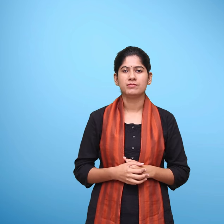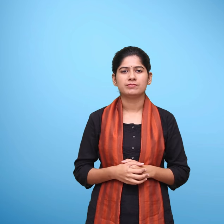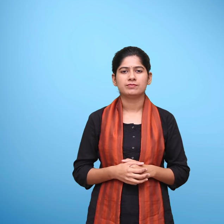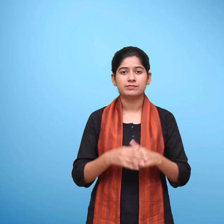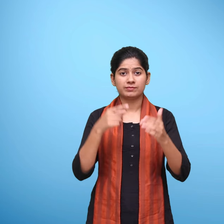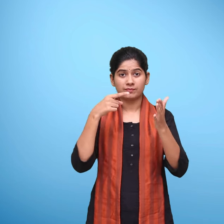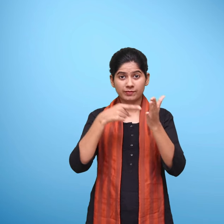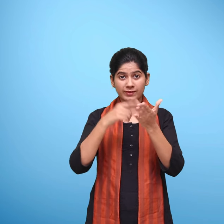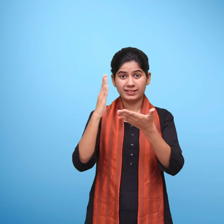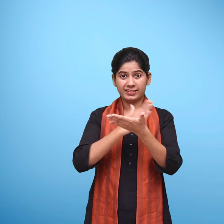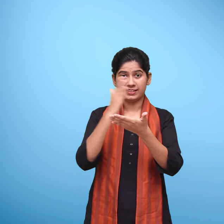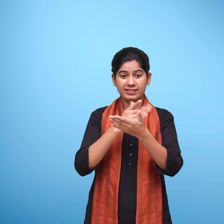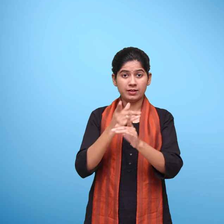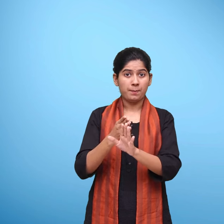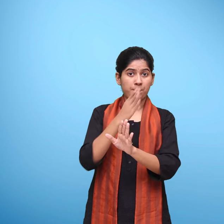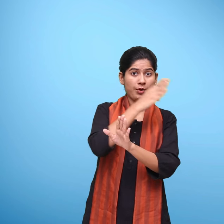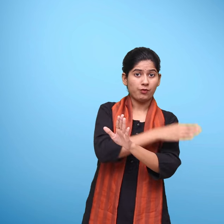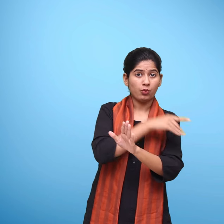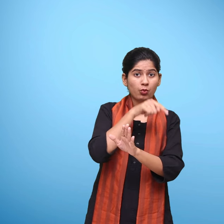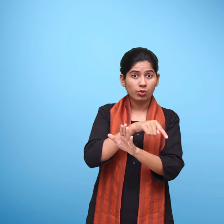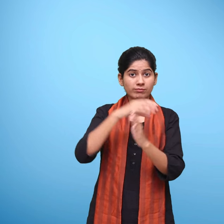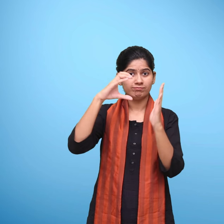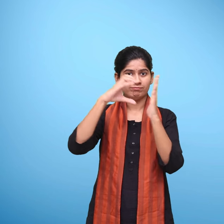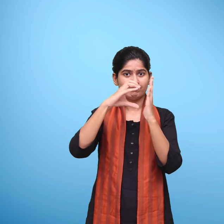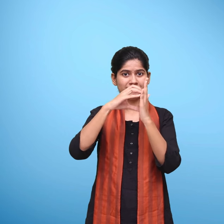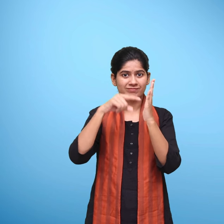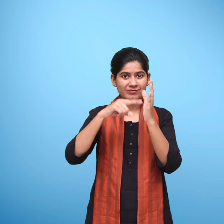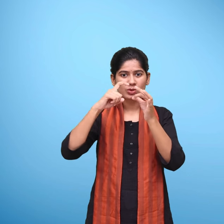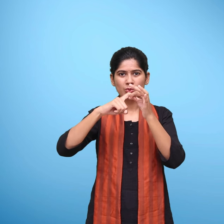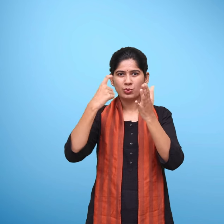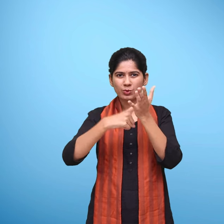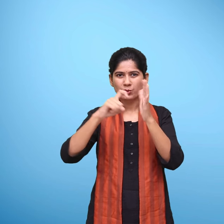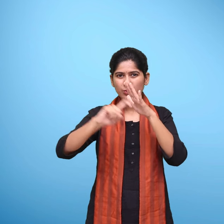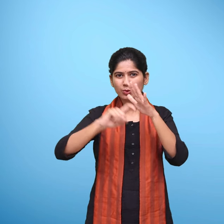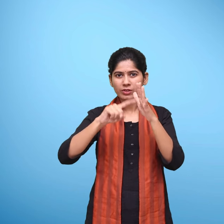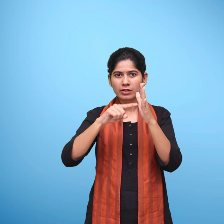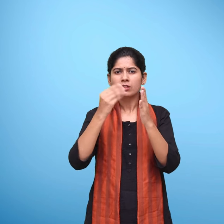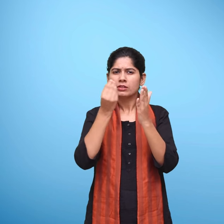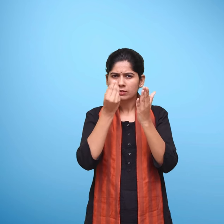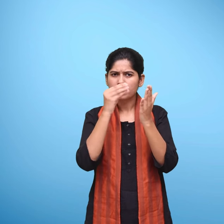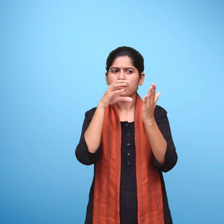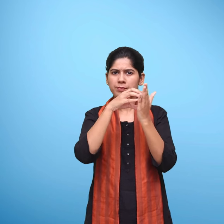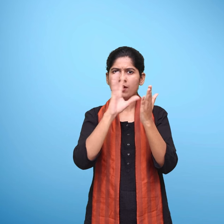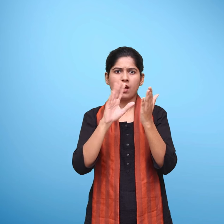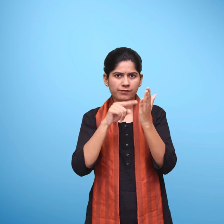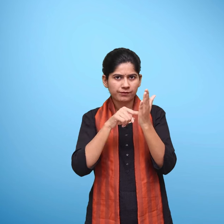प्रत्यक अध्याय के पहले प्रिष्ट पर स्थित कोड बॉक्स को क्विक रिस्पॉंस कोड QR कोड कहते है